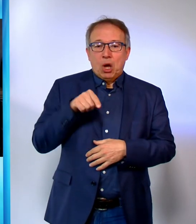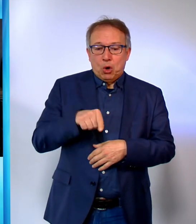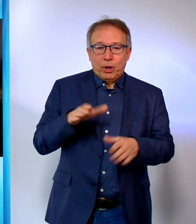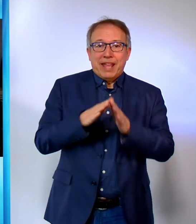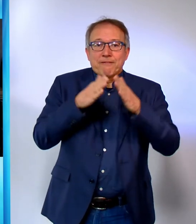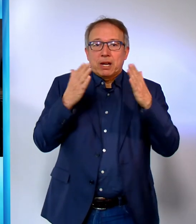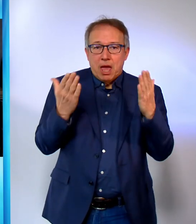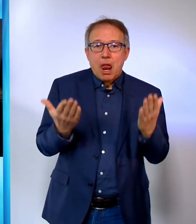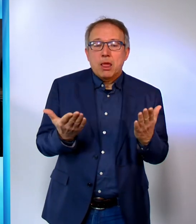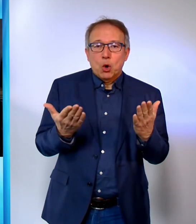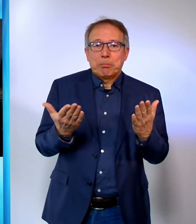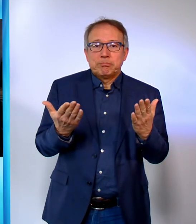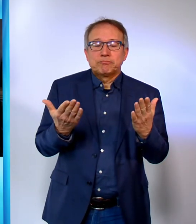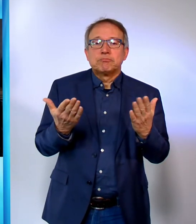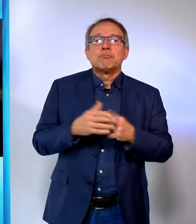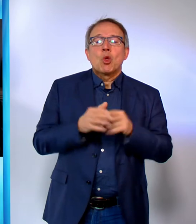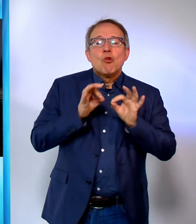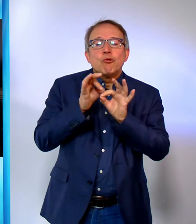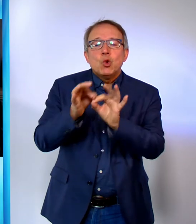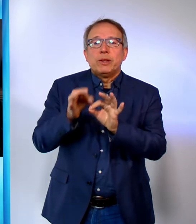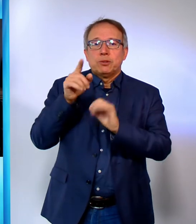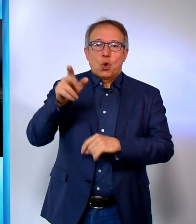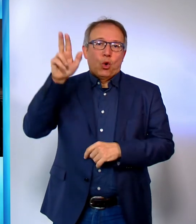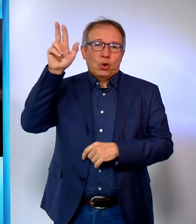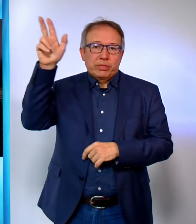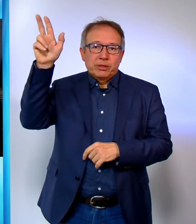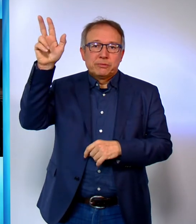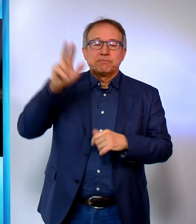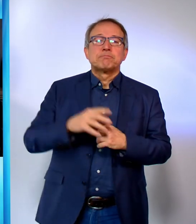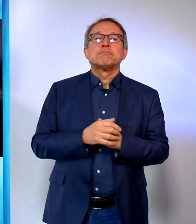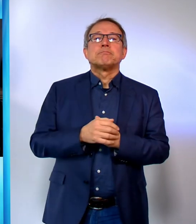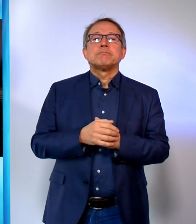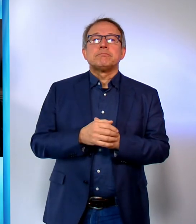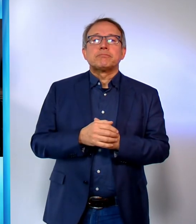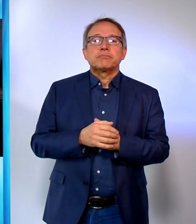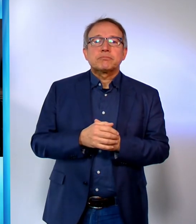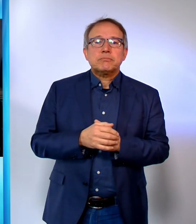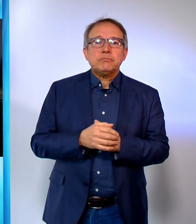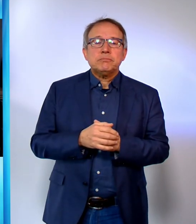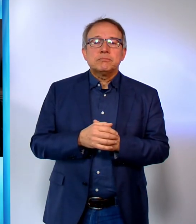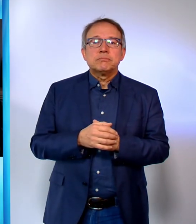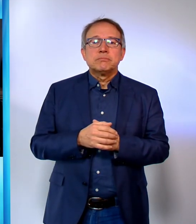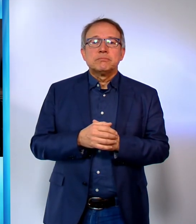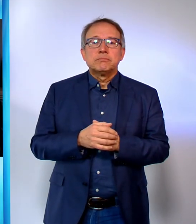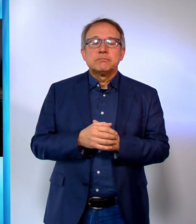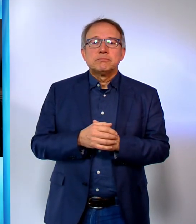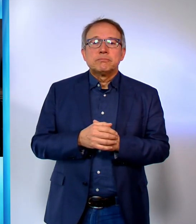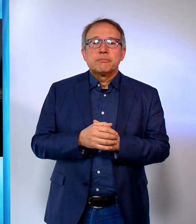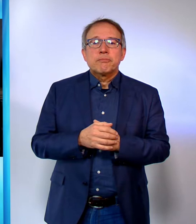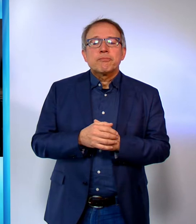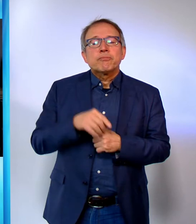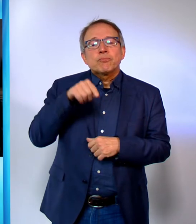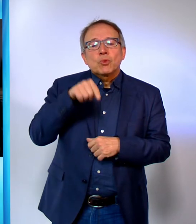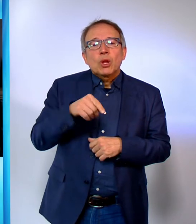heutige Evangelium. Es führt zu Gott. Zugleich entlarvt es die Götzen, die wir oft zu Gott erklären.